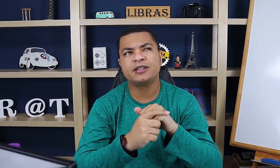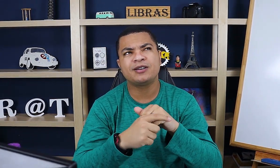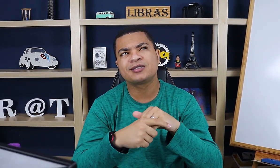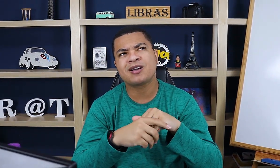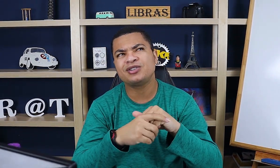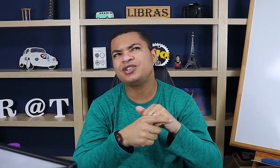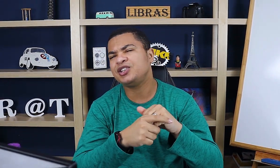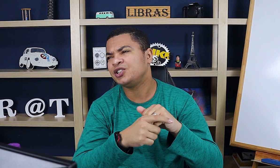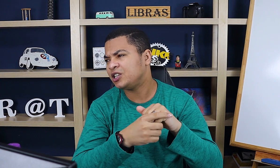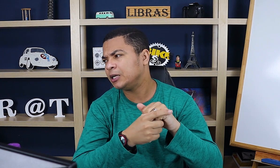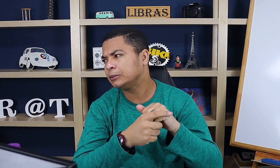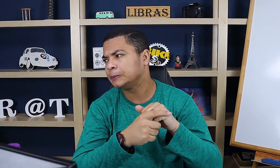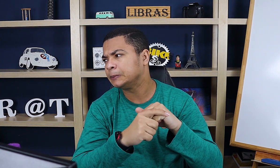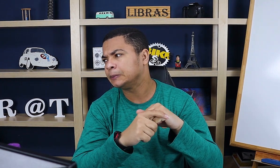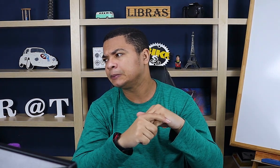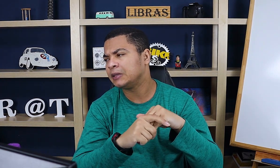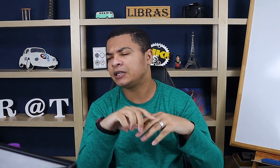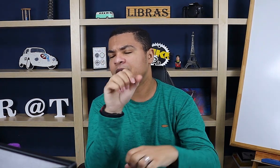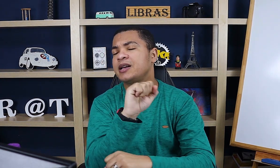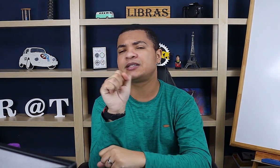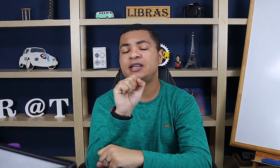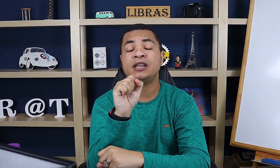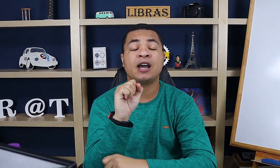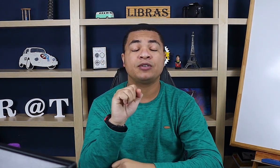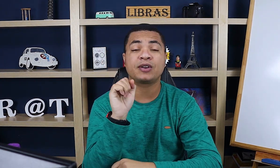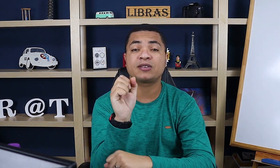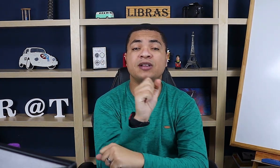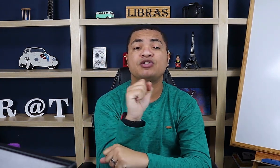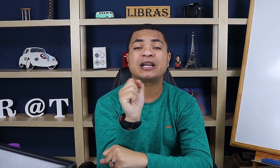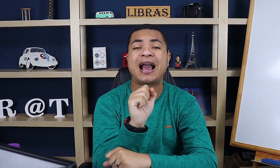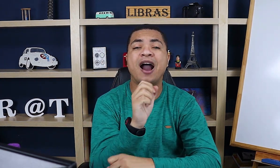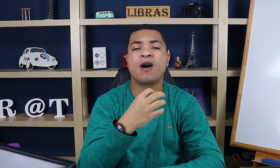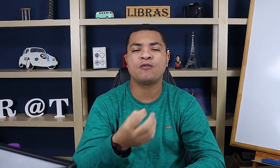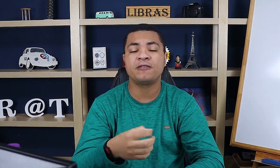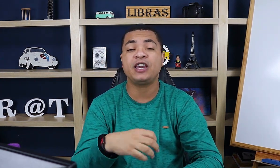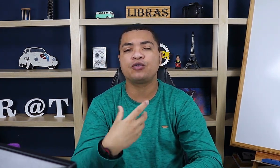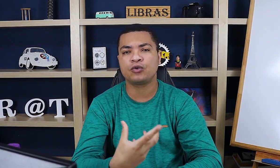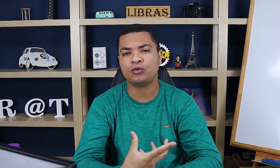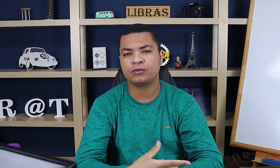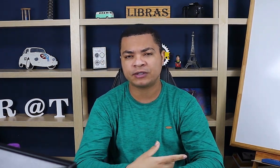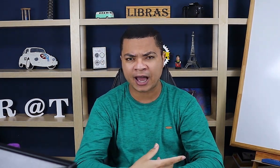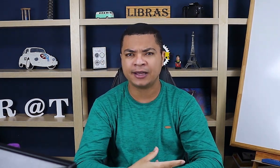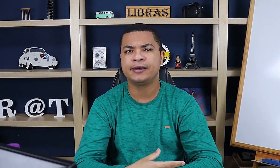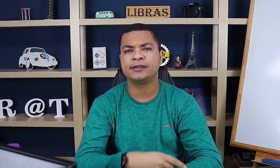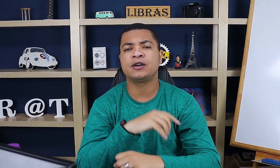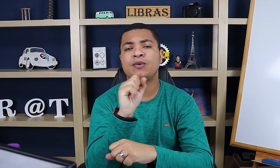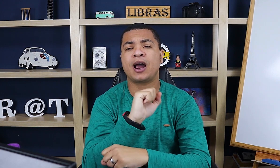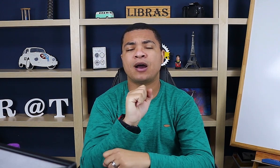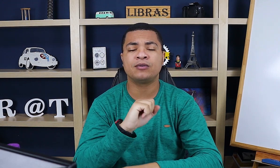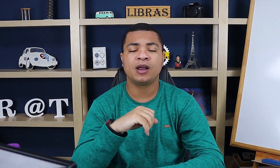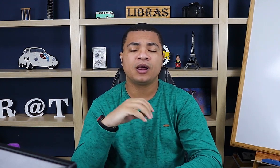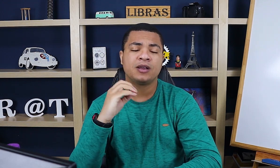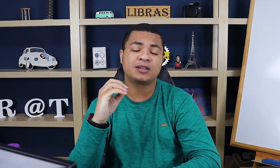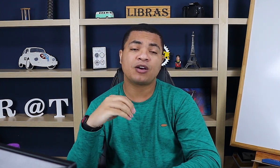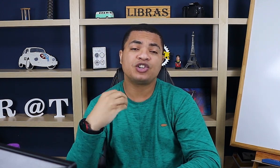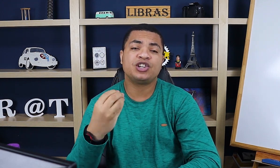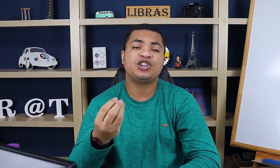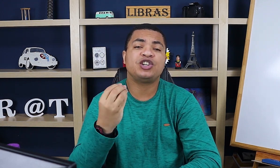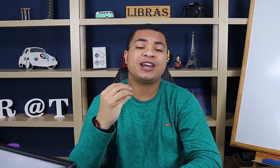Rodrigo, sinal de dirigir? Então, é assim. Não, isso aqui é o sinal de carro, veículo, tá? Então, carro. Sinal de dirigir